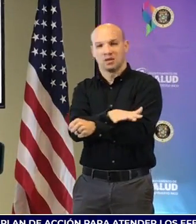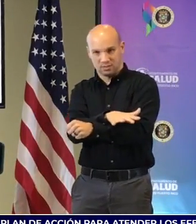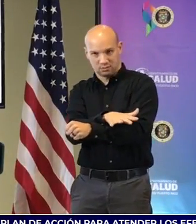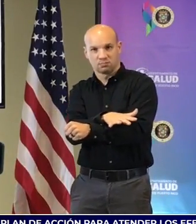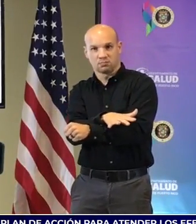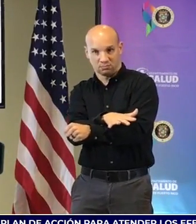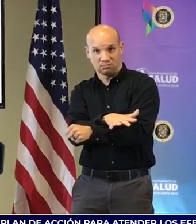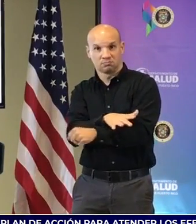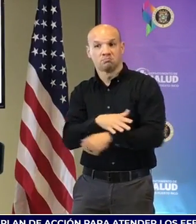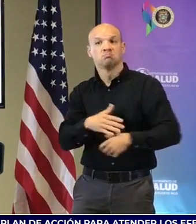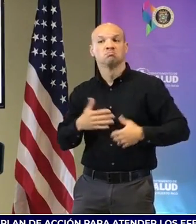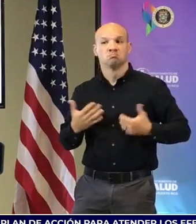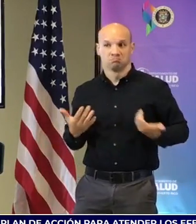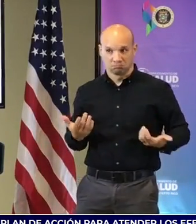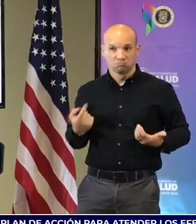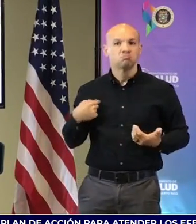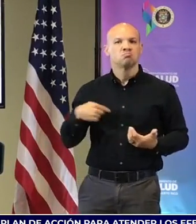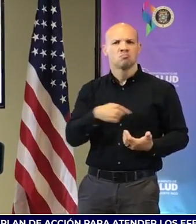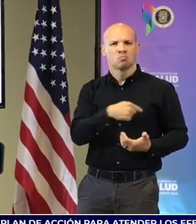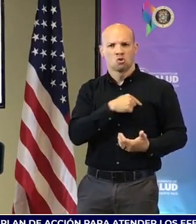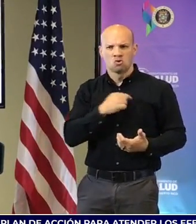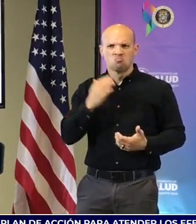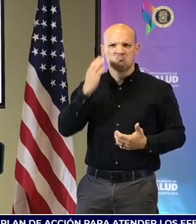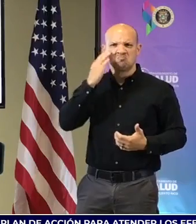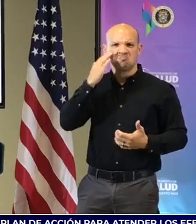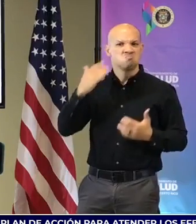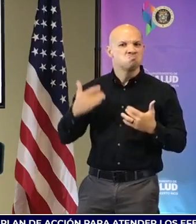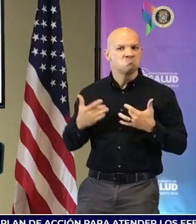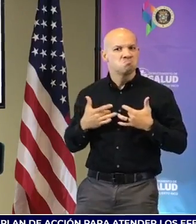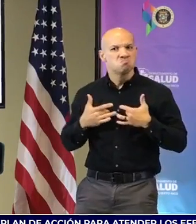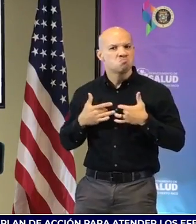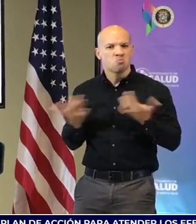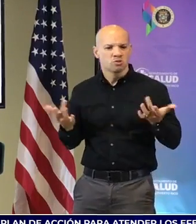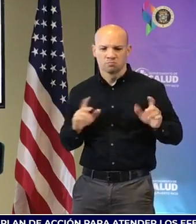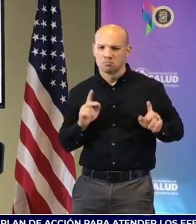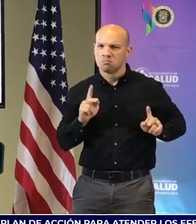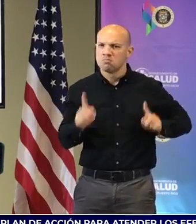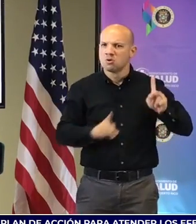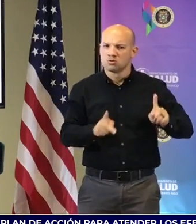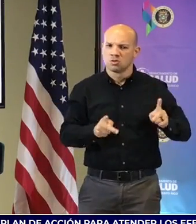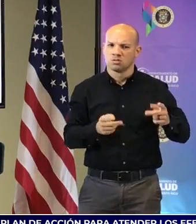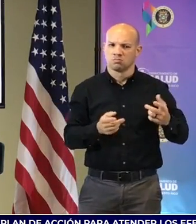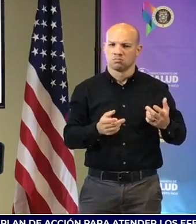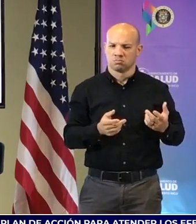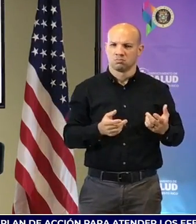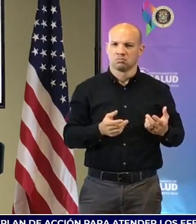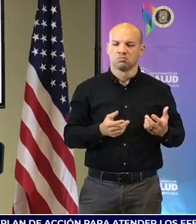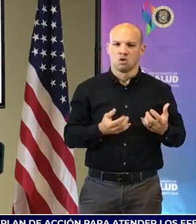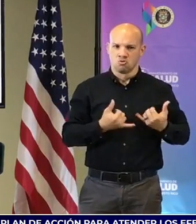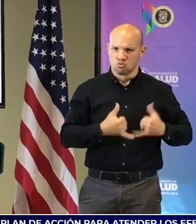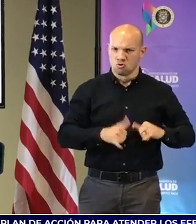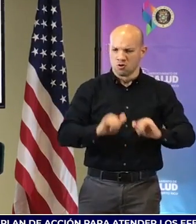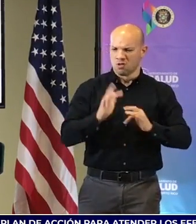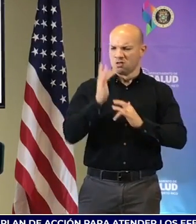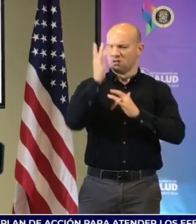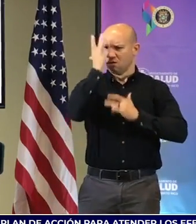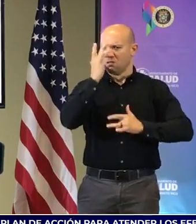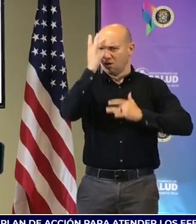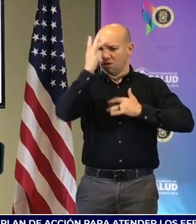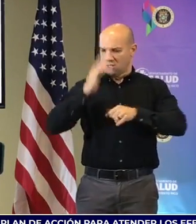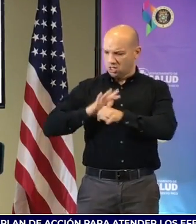donde podamos llegar de todos estos casos de personas que están sufriendo de estos